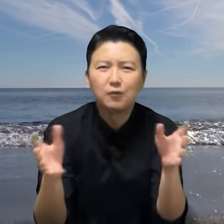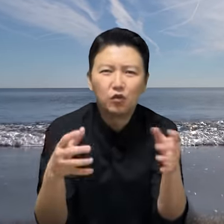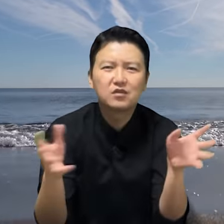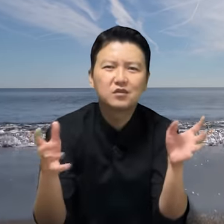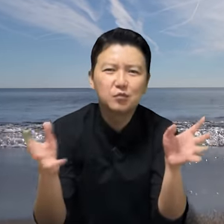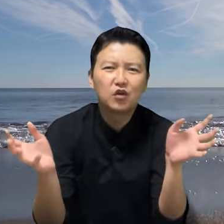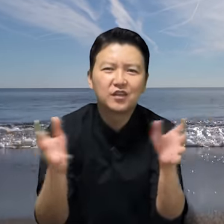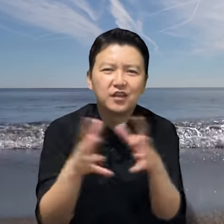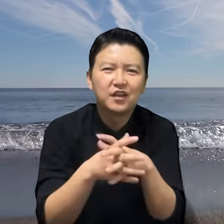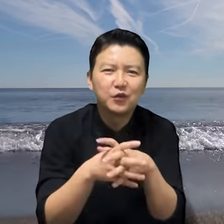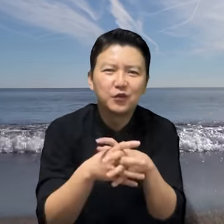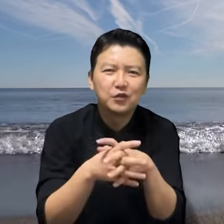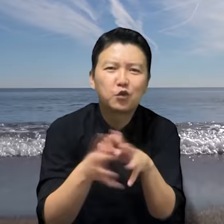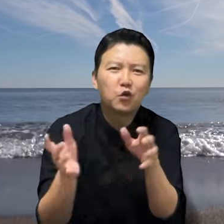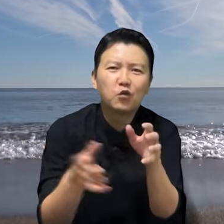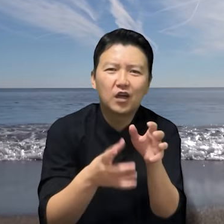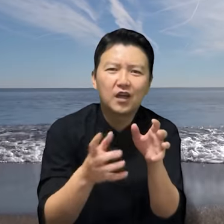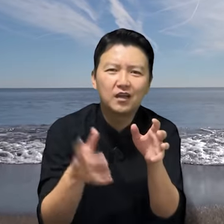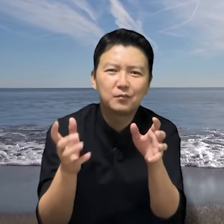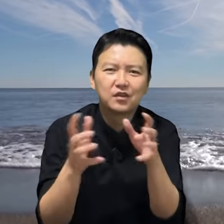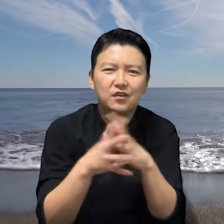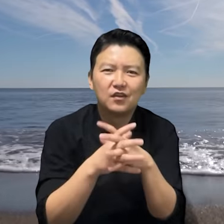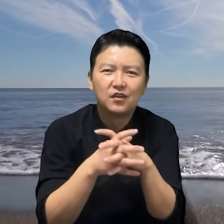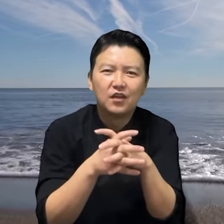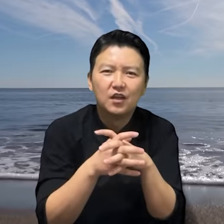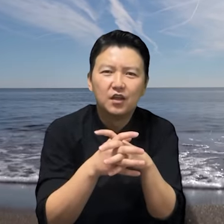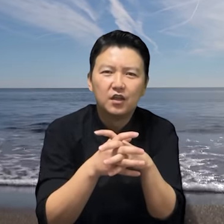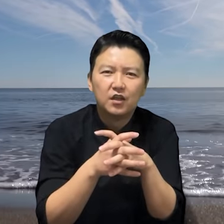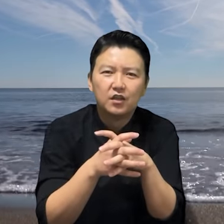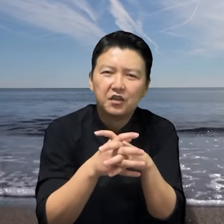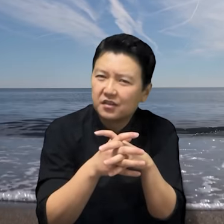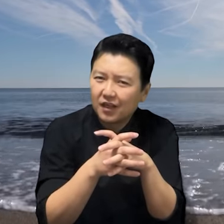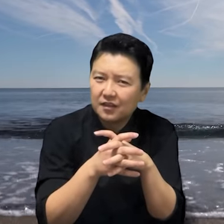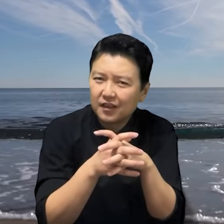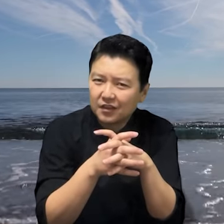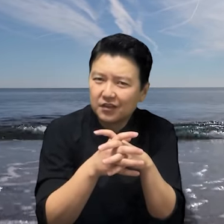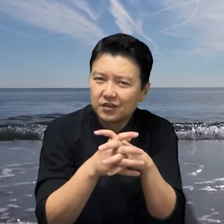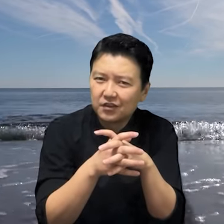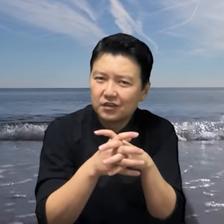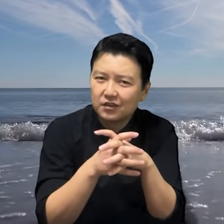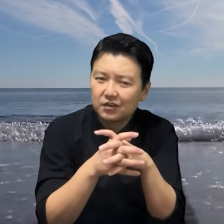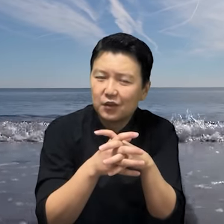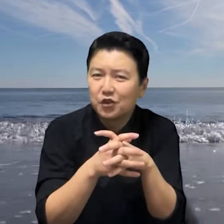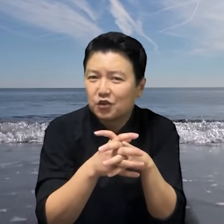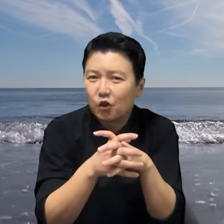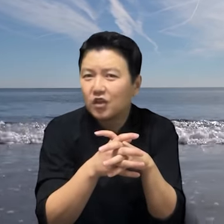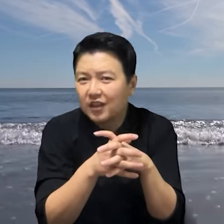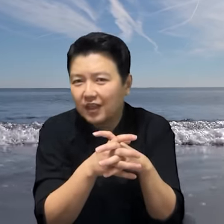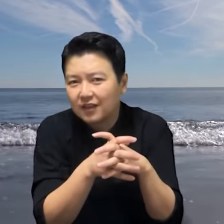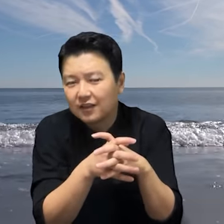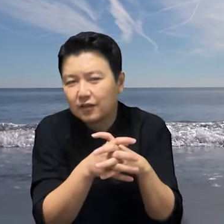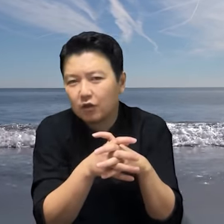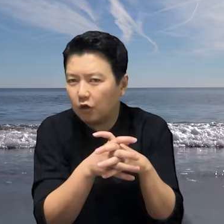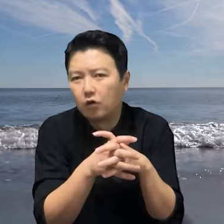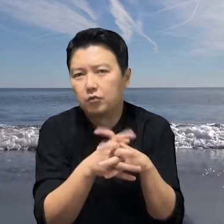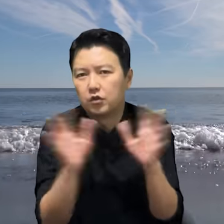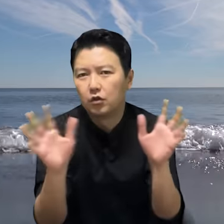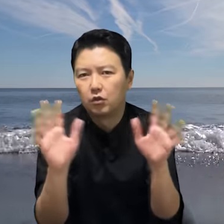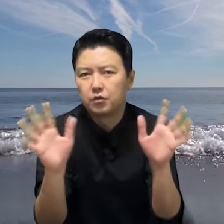무엇을 뭐가 있겠나요? 이 총과 칼 앞에서 경찰이라 이거지 그럼 너 총 있냐? 어? 없어요. 없어요.